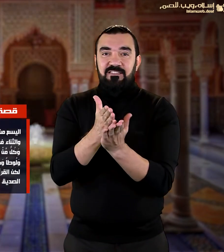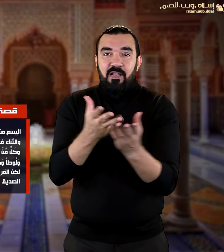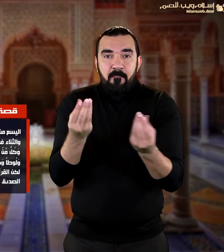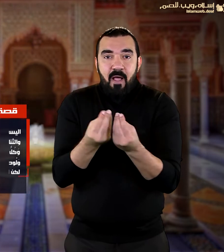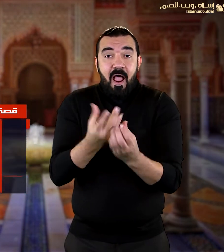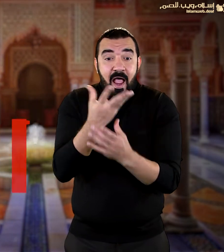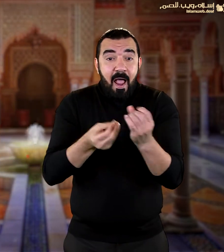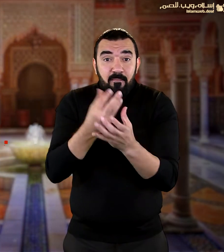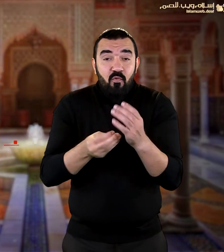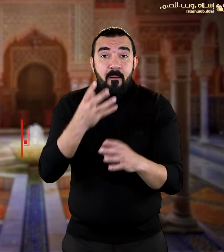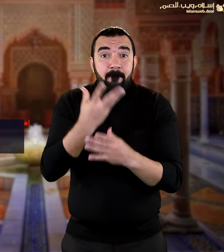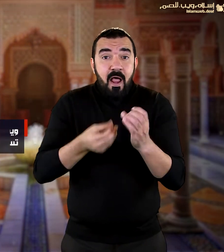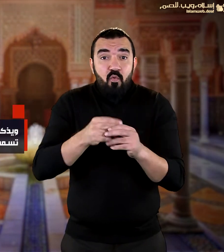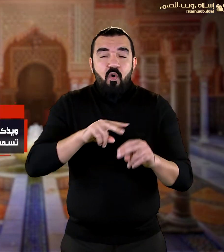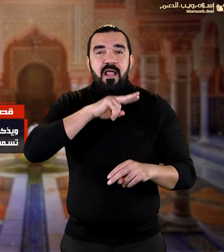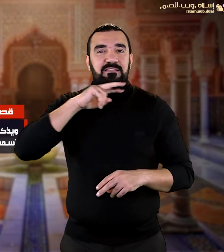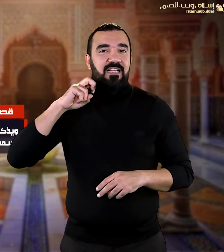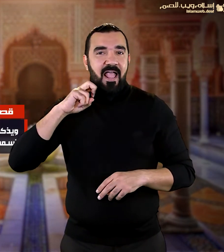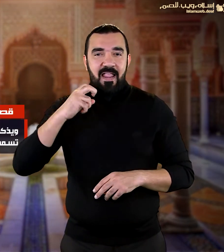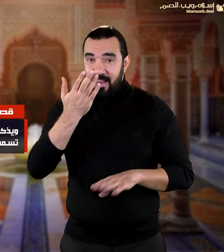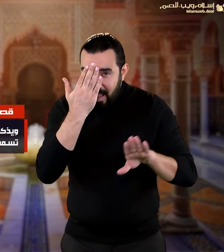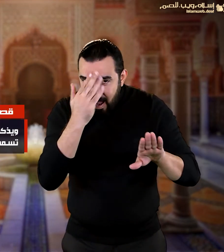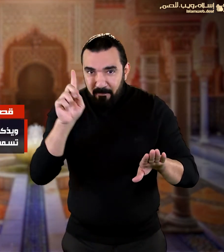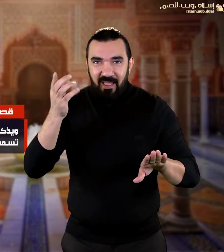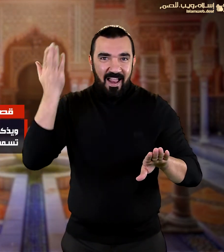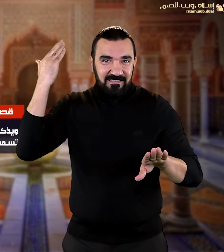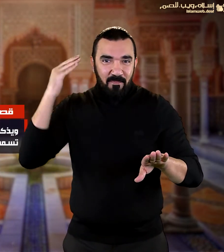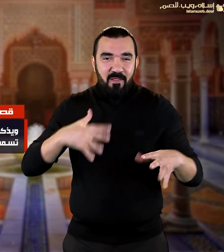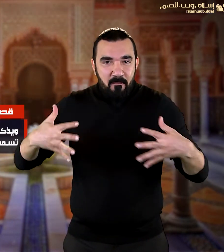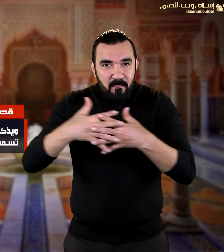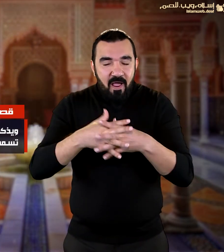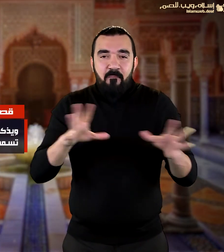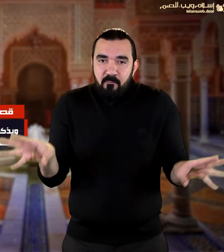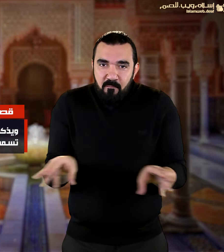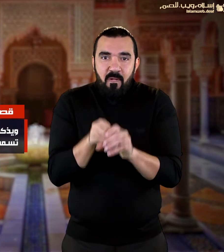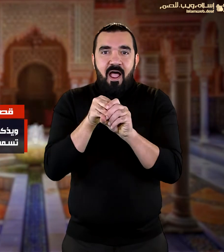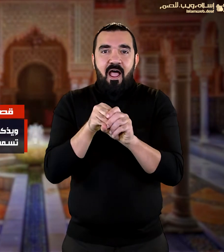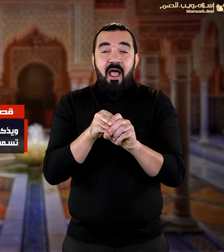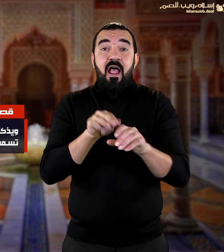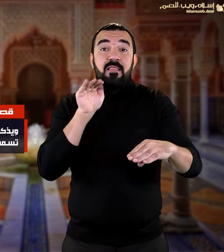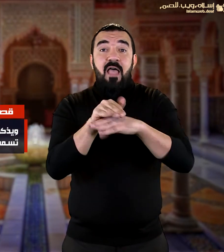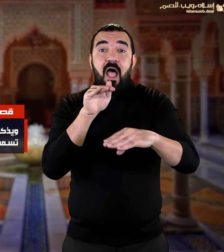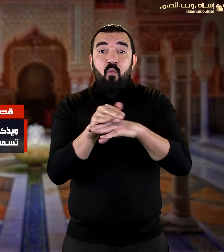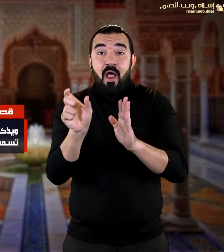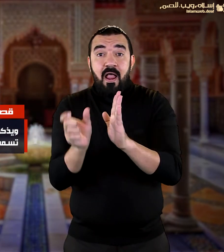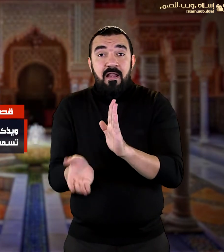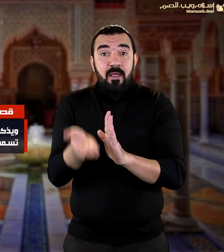ويذكر بعض المؤرخين أن دعوة اليسع كانت في مدينة